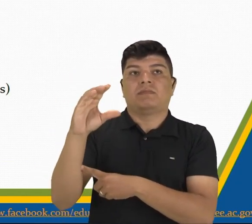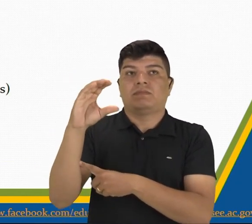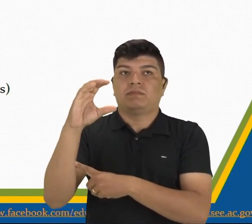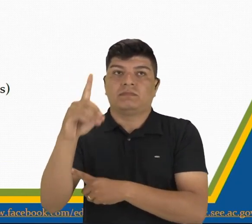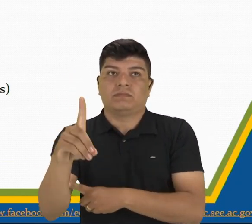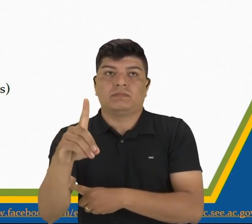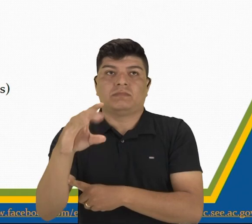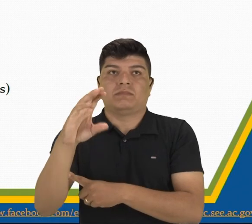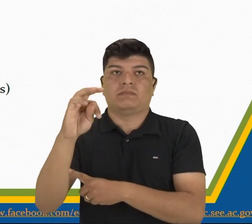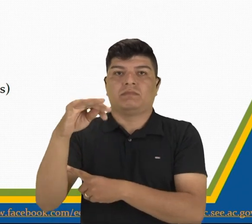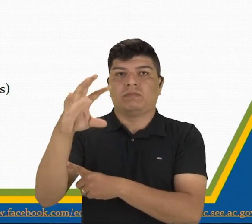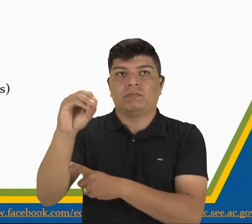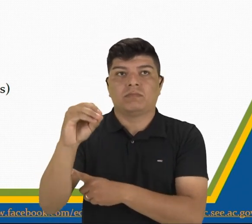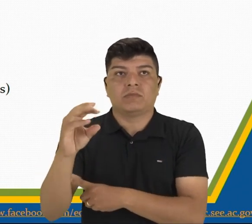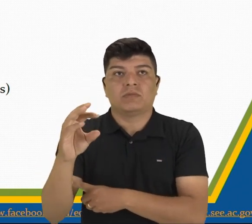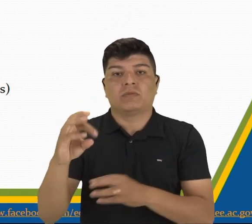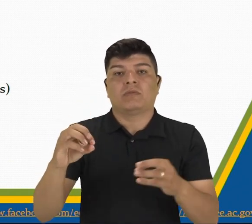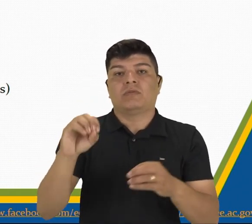Todos.